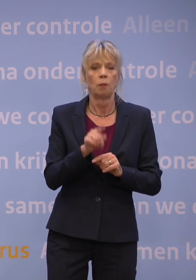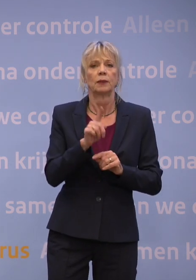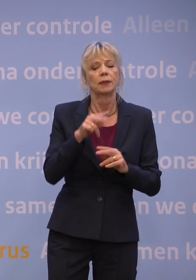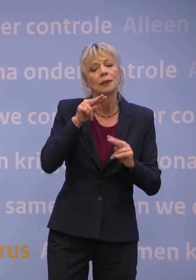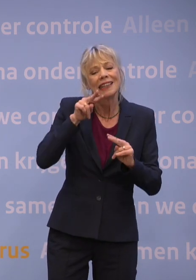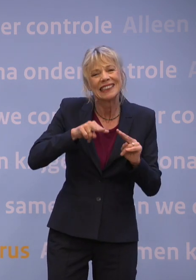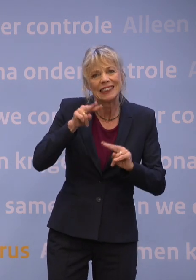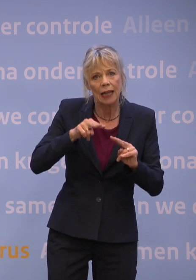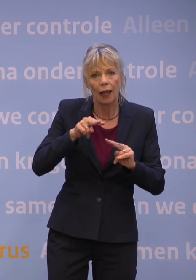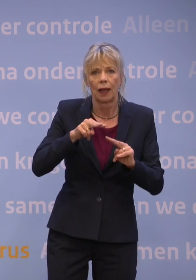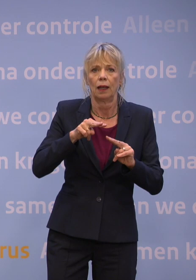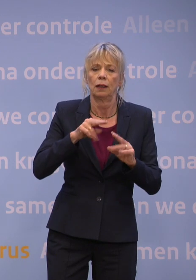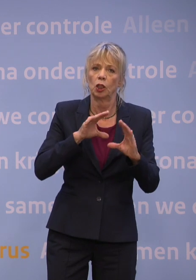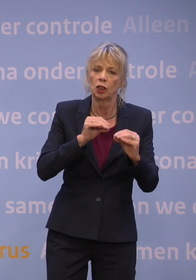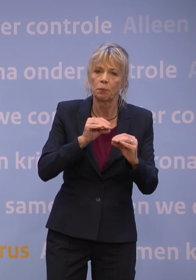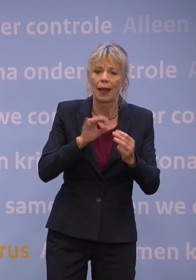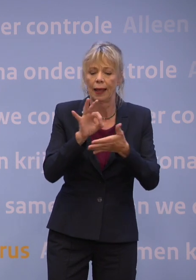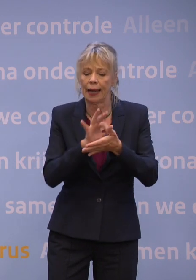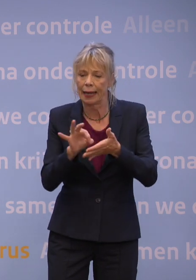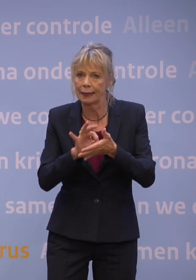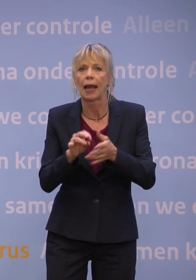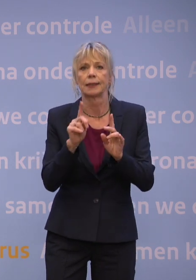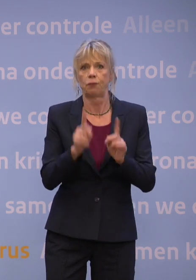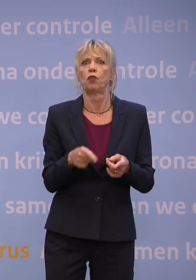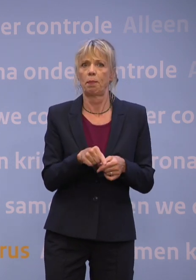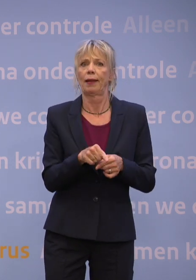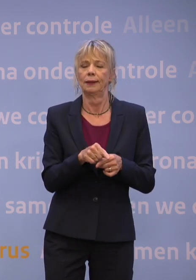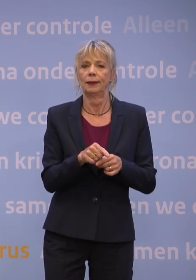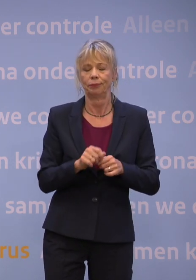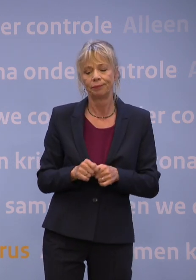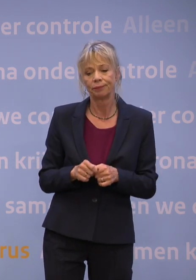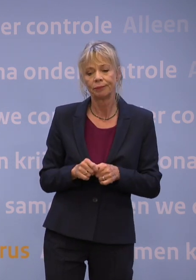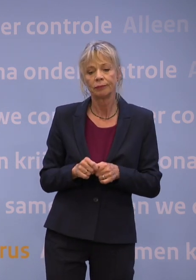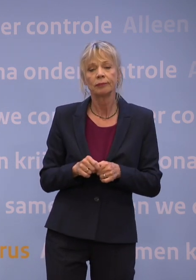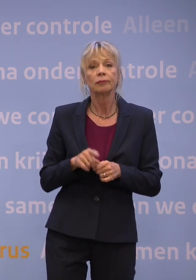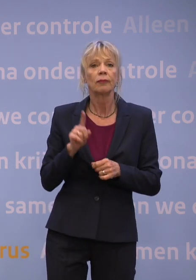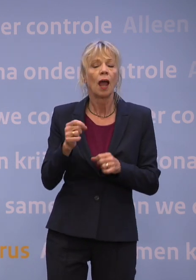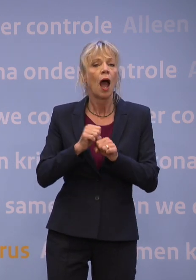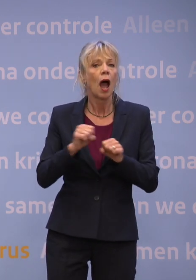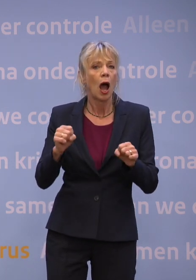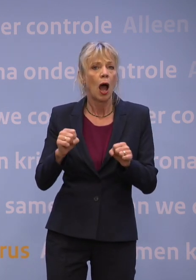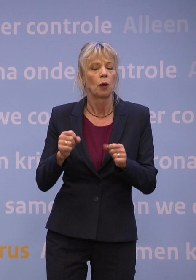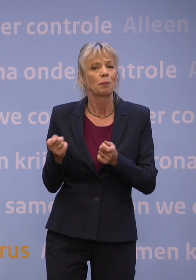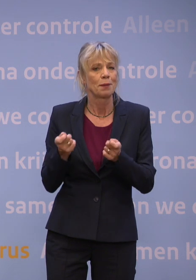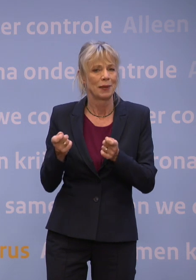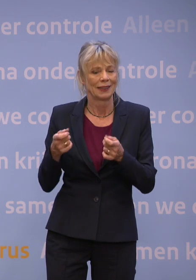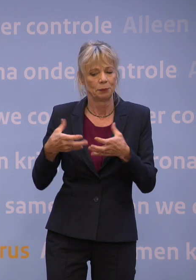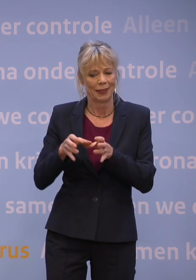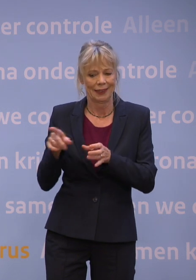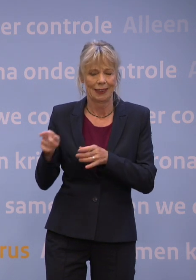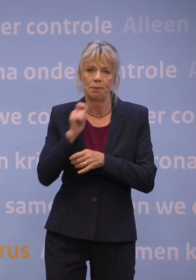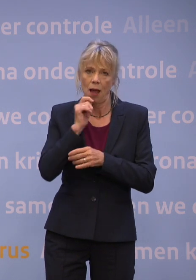checkgesprek verplicht blijft. Op advies van het Outbreak Management Team blijft, tweede punt, de